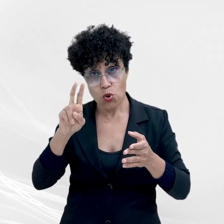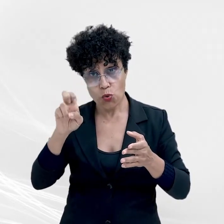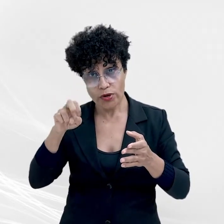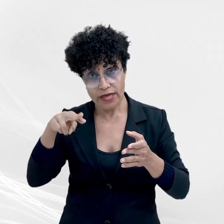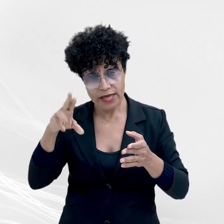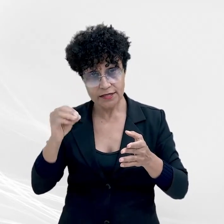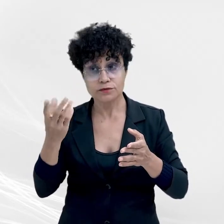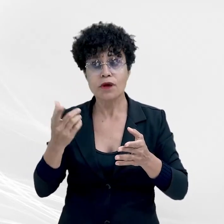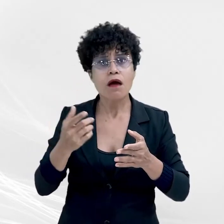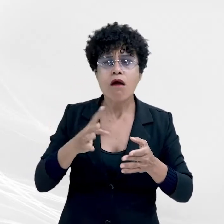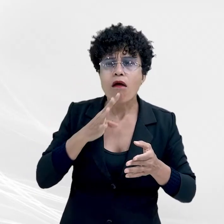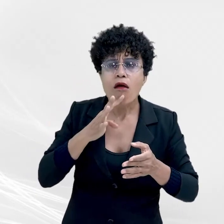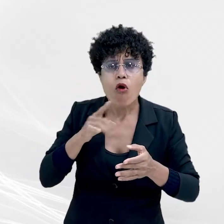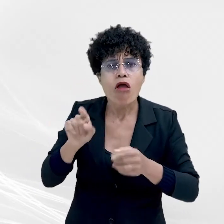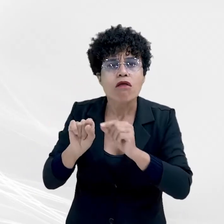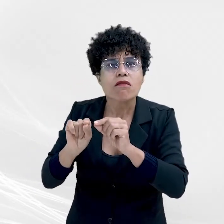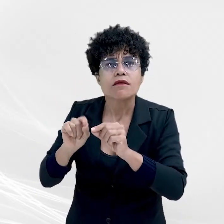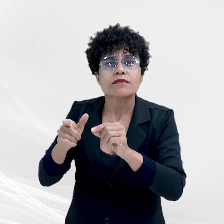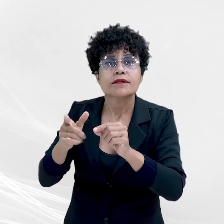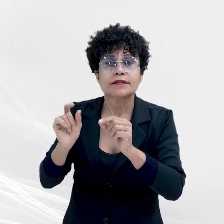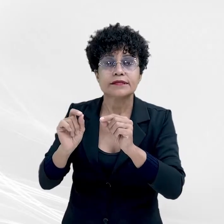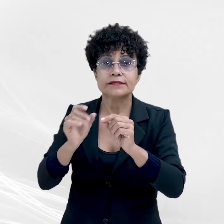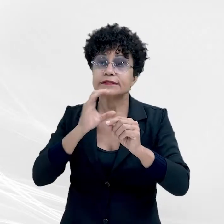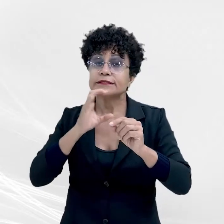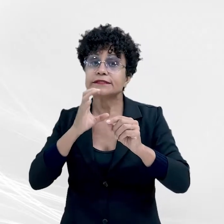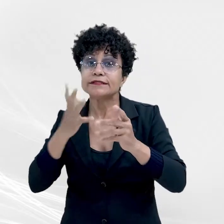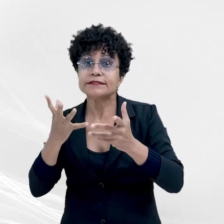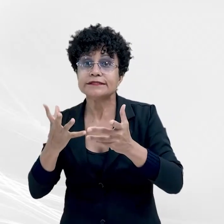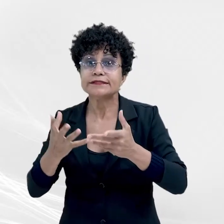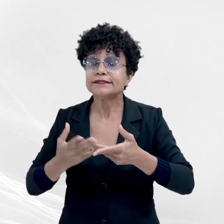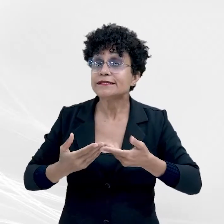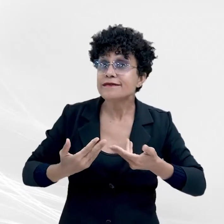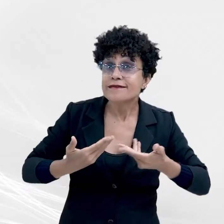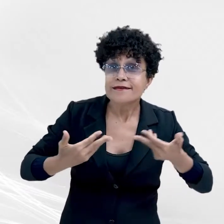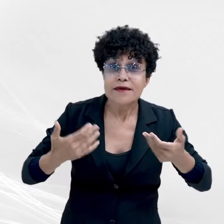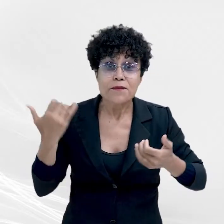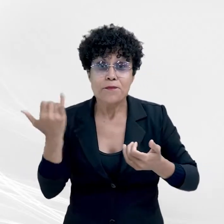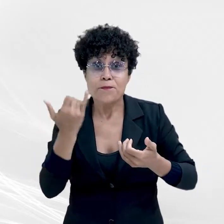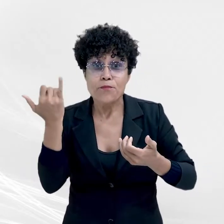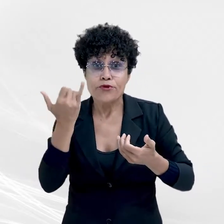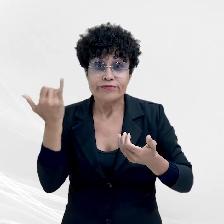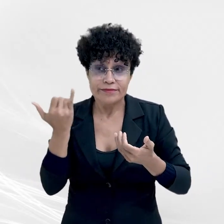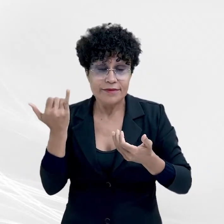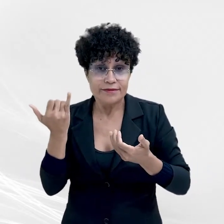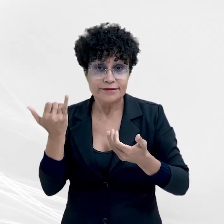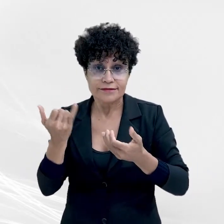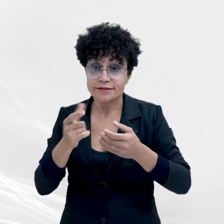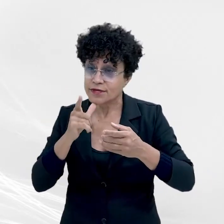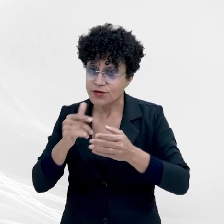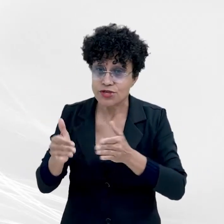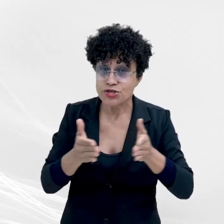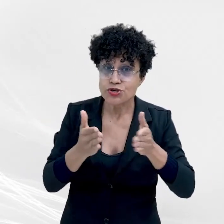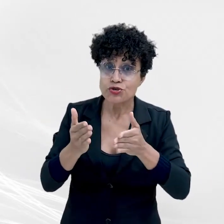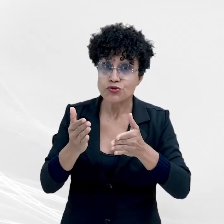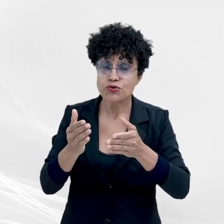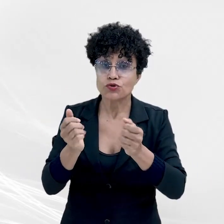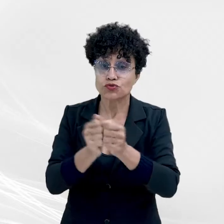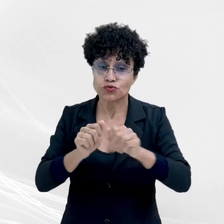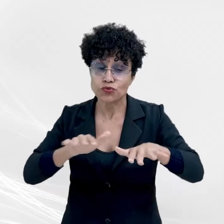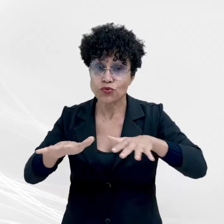sobretudo por ser uma bacia hidrográfica formadora do Pantanal matogrossense. Adiantou também que já existe